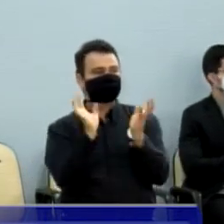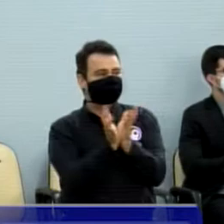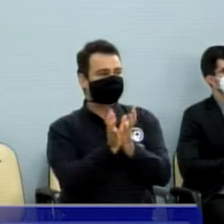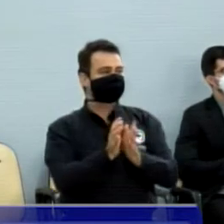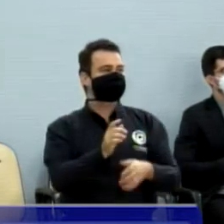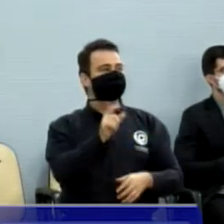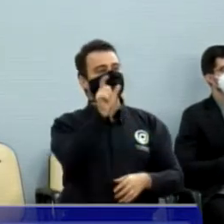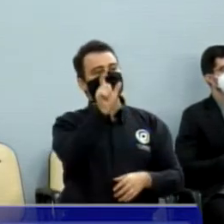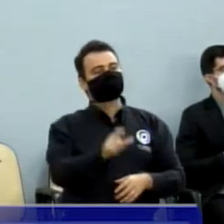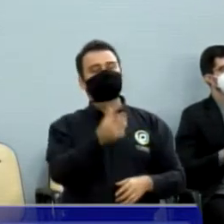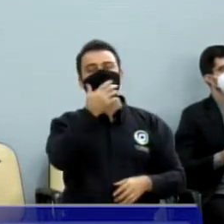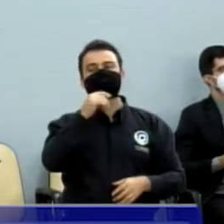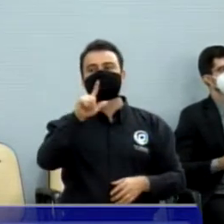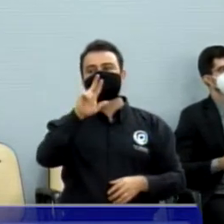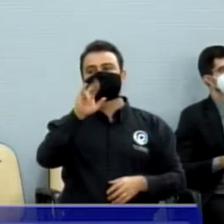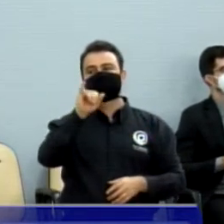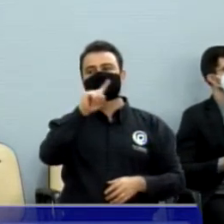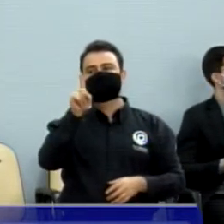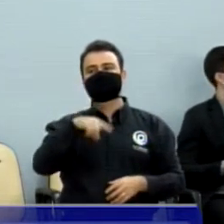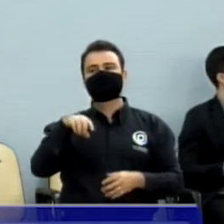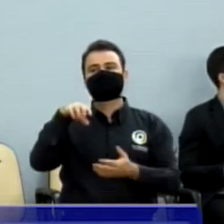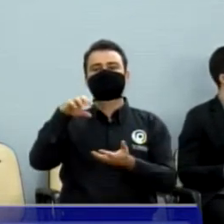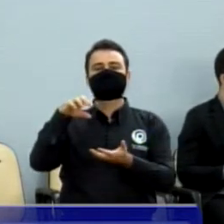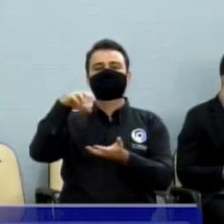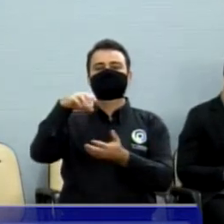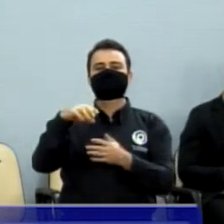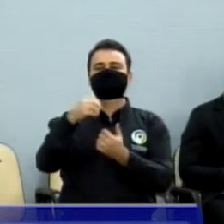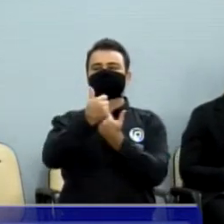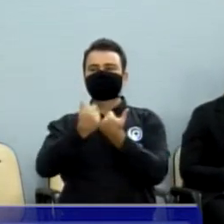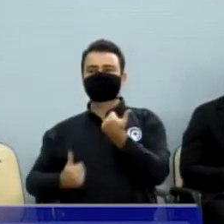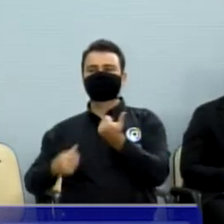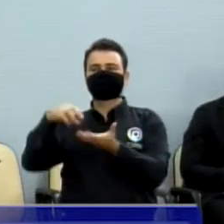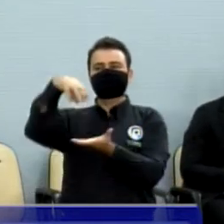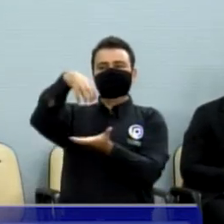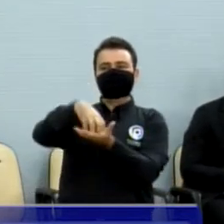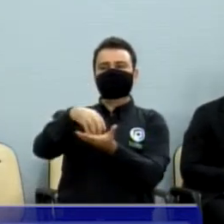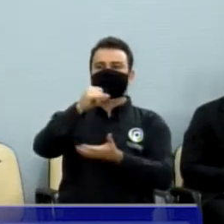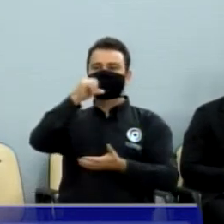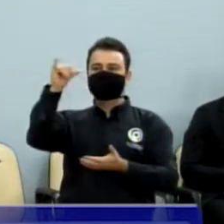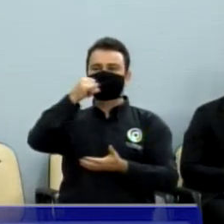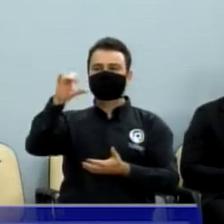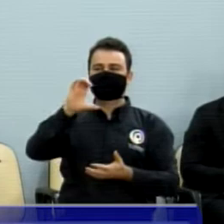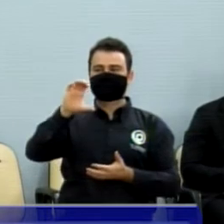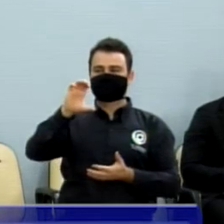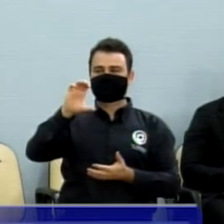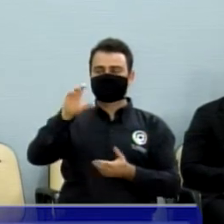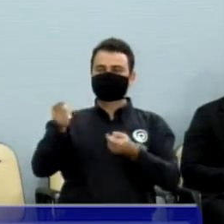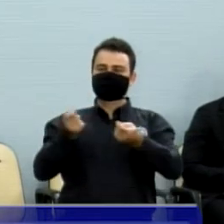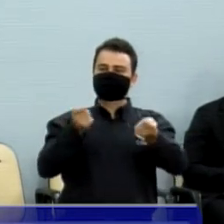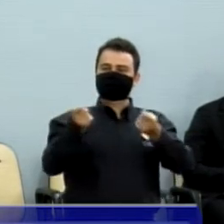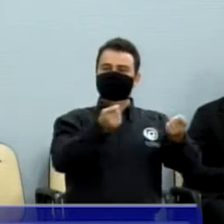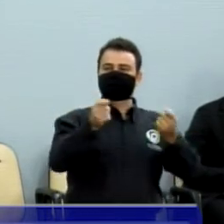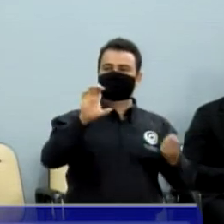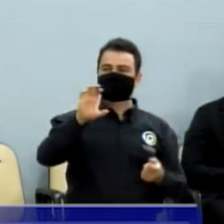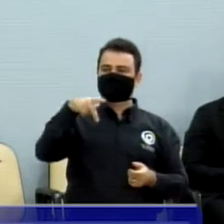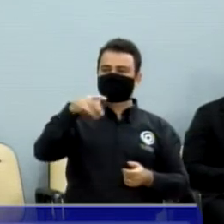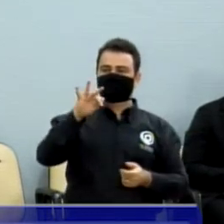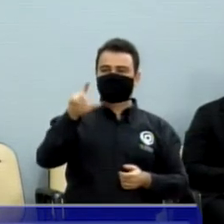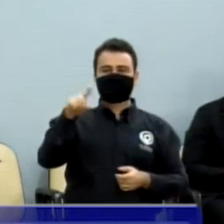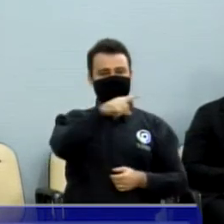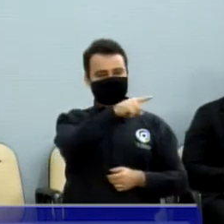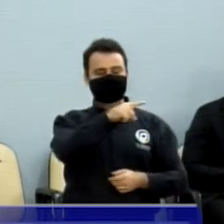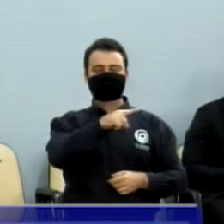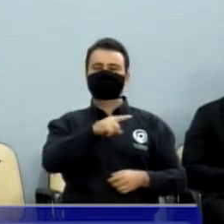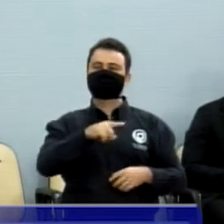Luiz Antônio, gerente da CPFL, que logo mais vai estar aqui nessa tribuna, um guerreiro, um líder